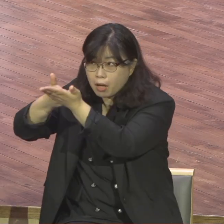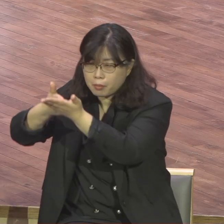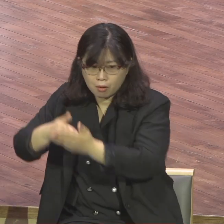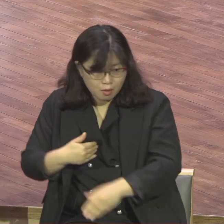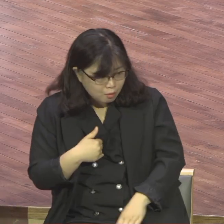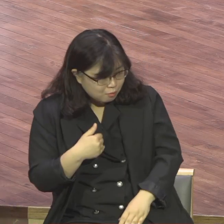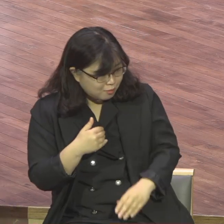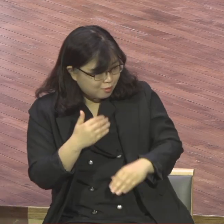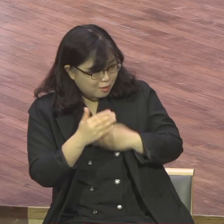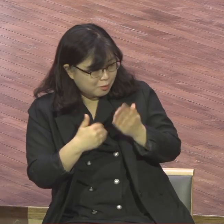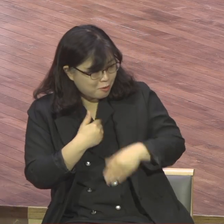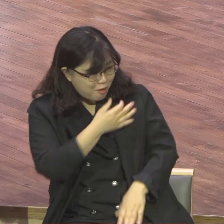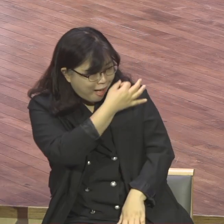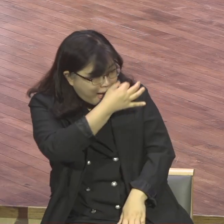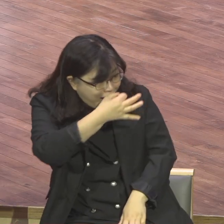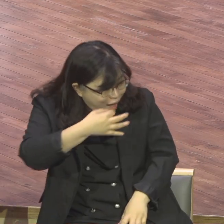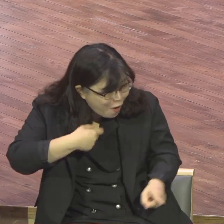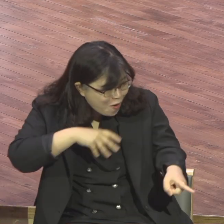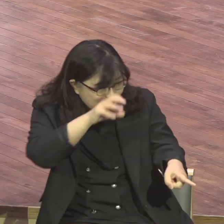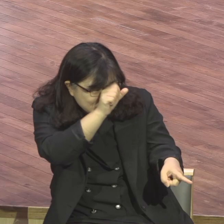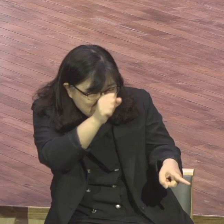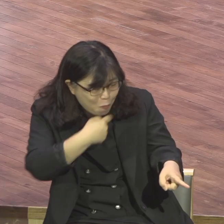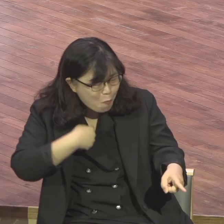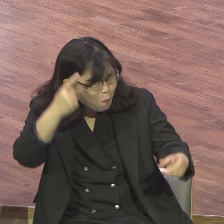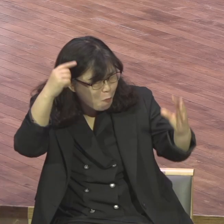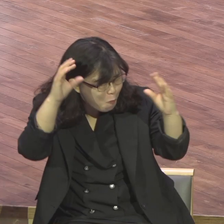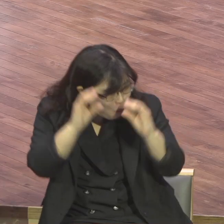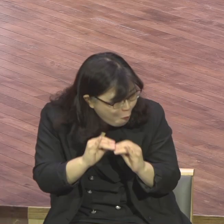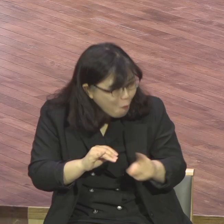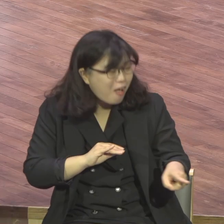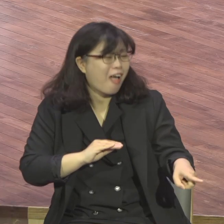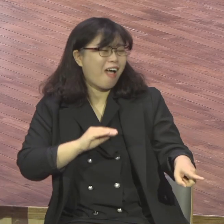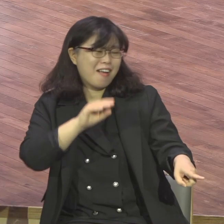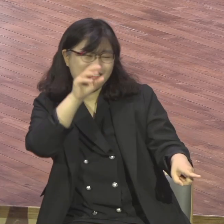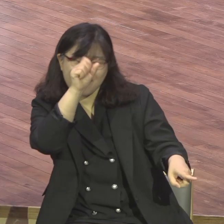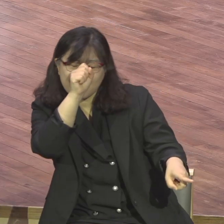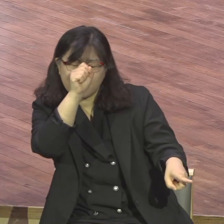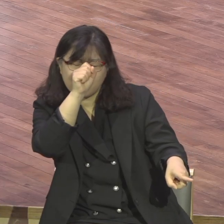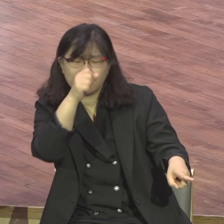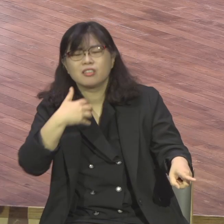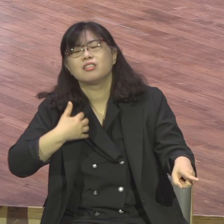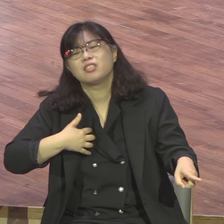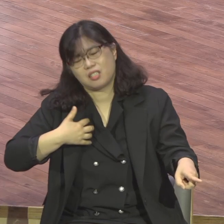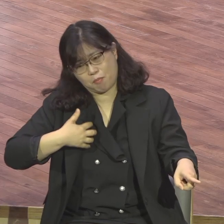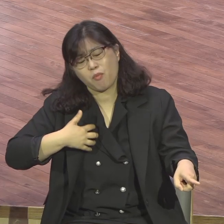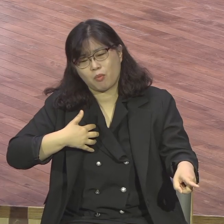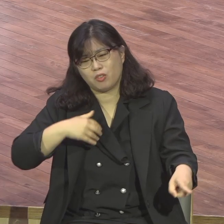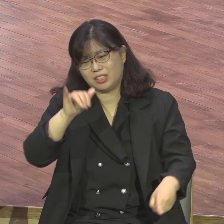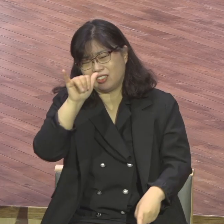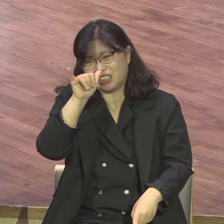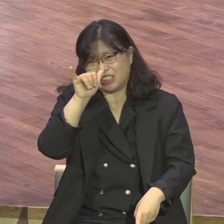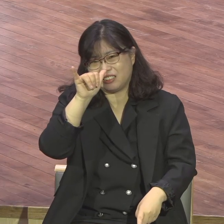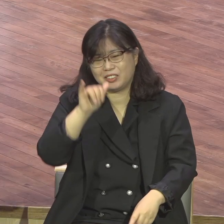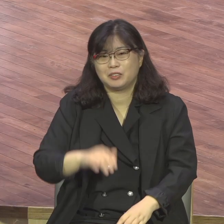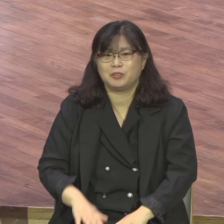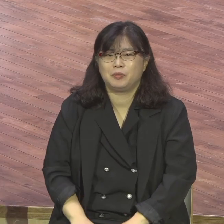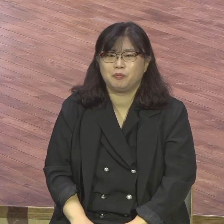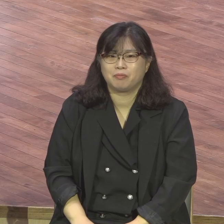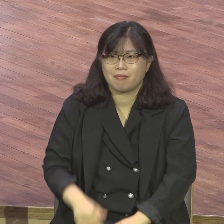쫙 채널이 쫙 KBS의 구분트리아 쫙 오듯이 여러분 하나님과 쫙 사이클이